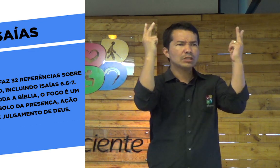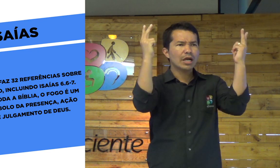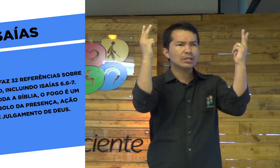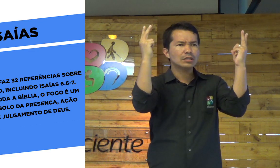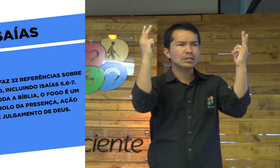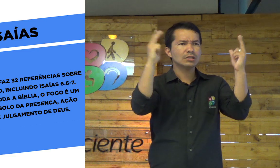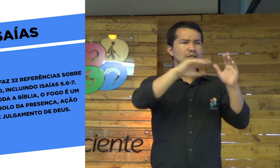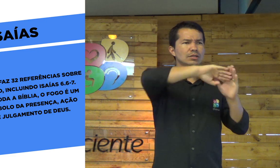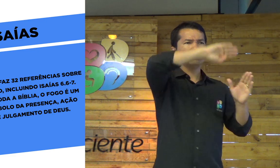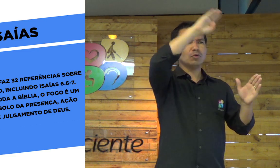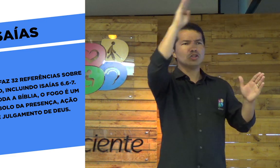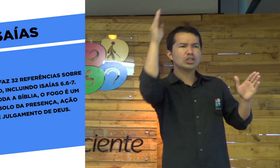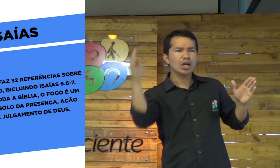Você lembra como...